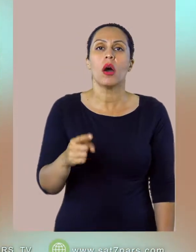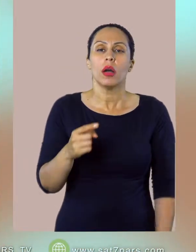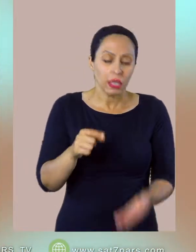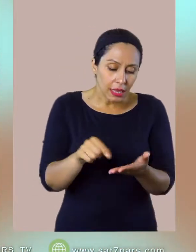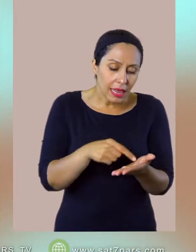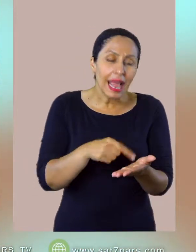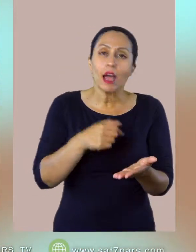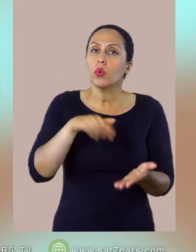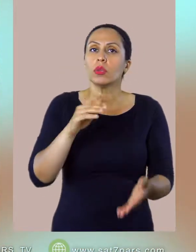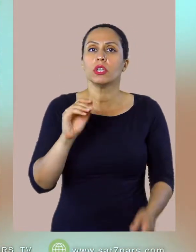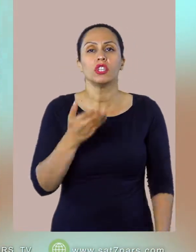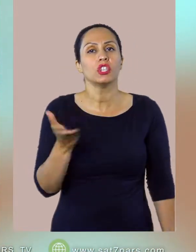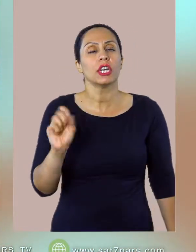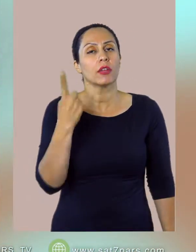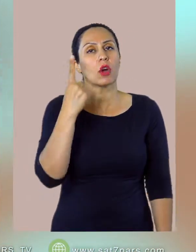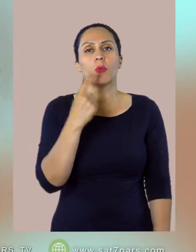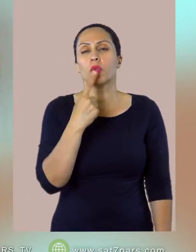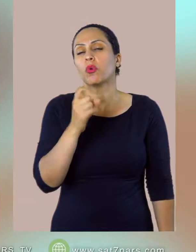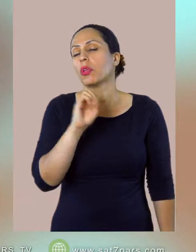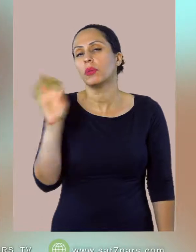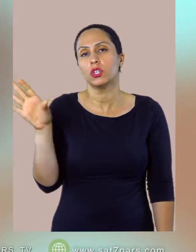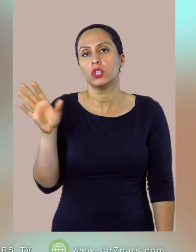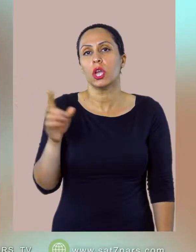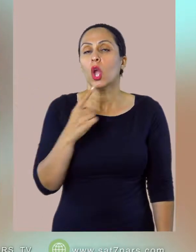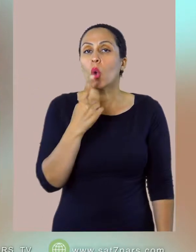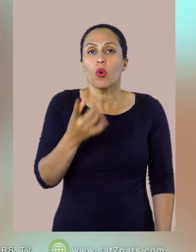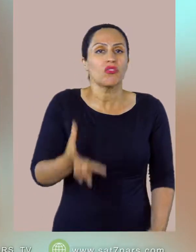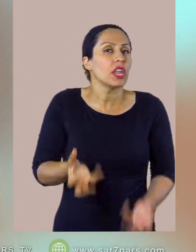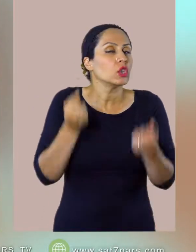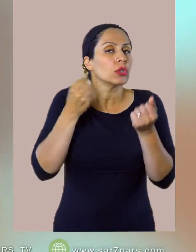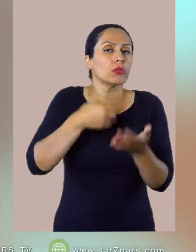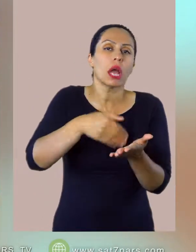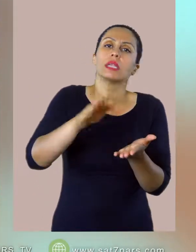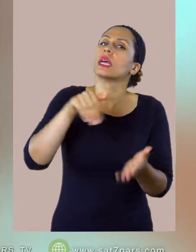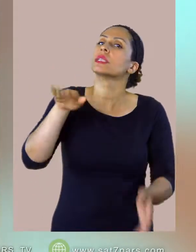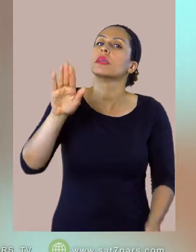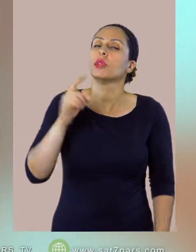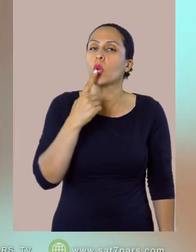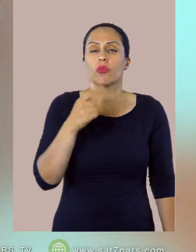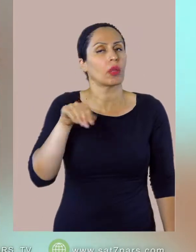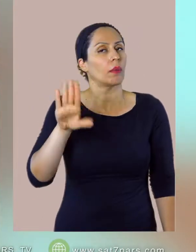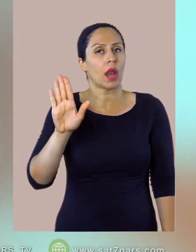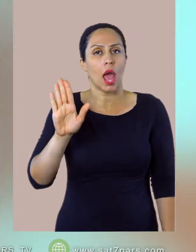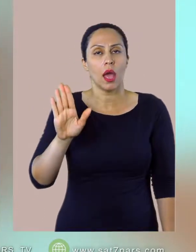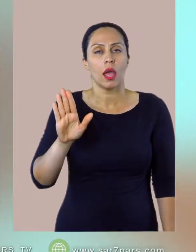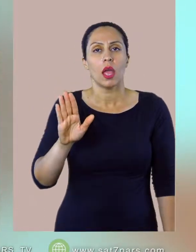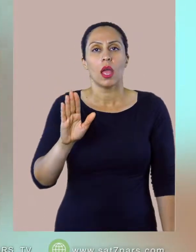چی باید بشه؟ گفت یعنی مثلا خب نجاتت رو که از دست نمیدی؟ گفتم نه موسیقی خدا نارد